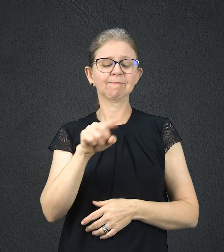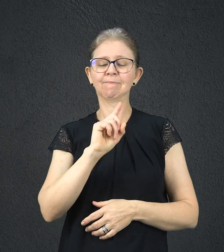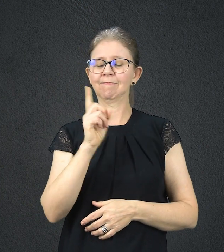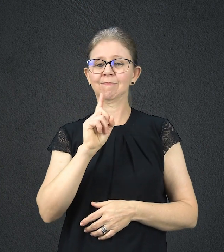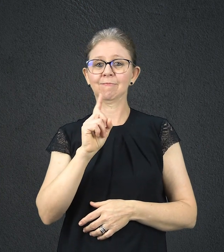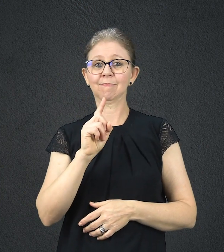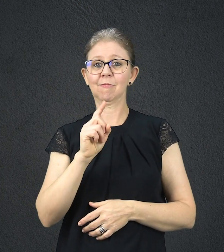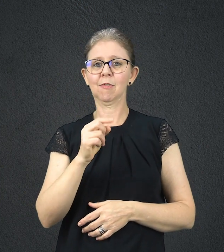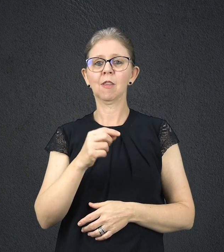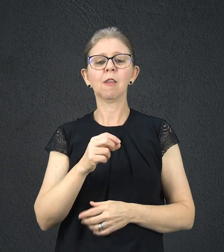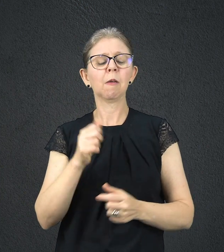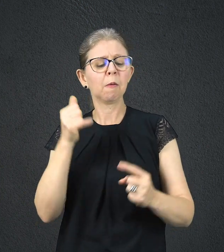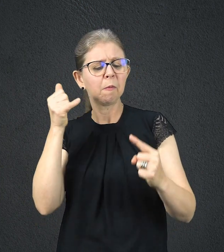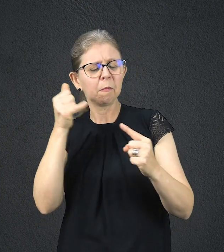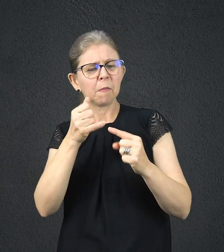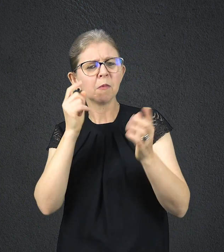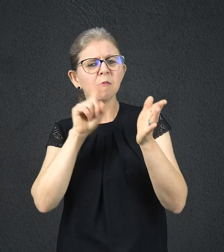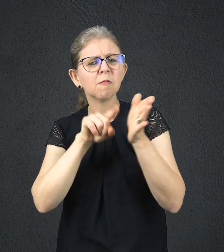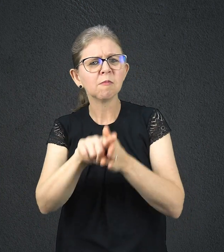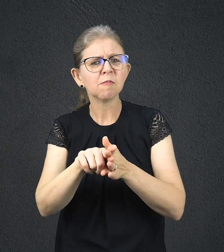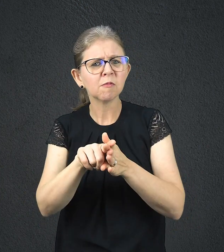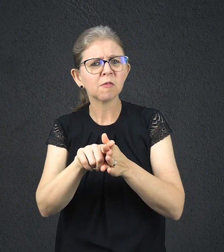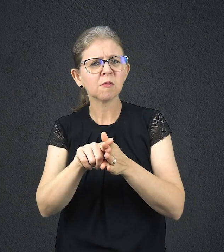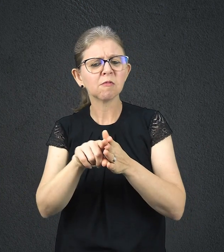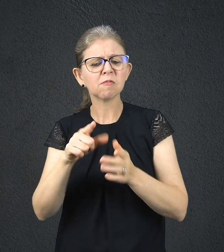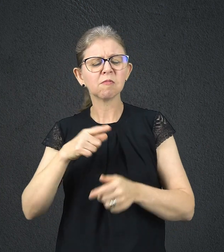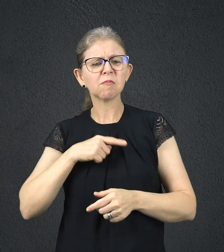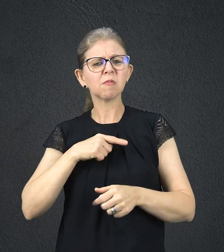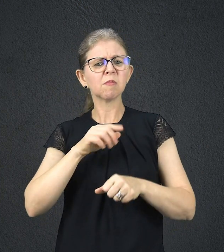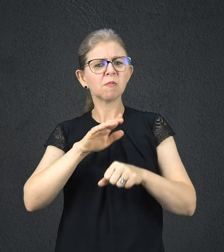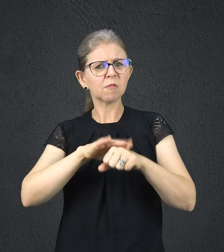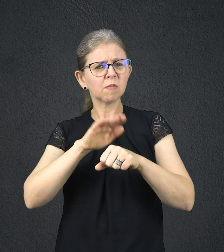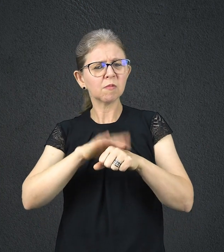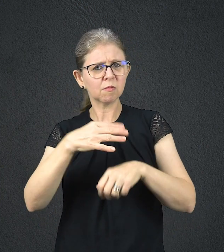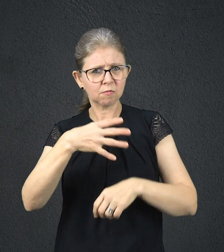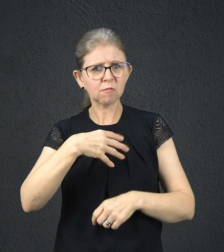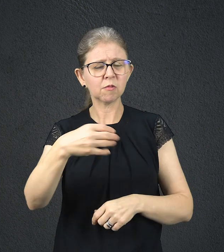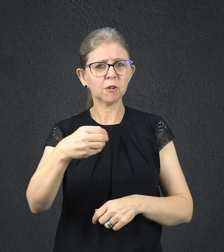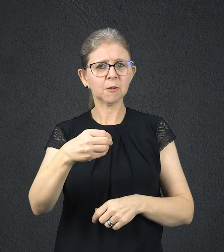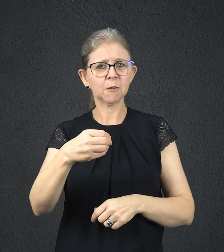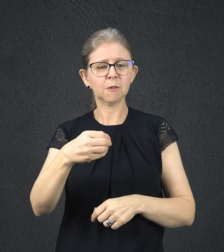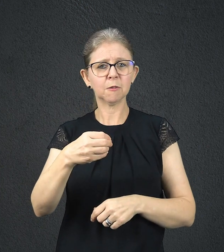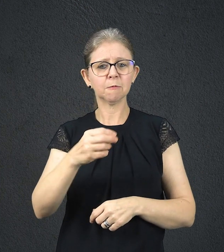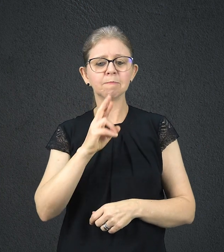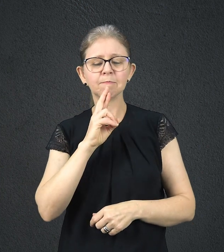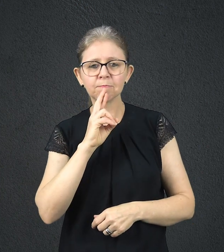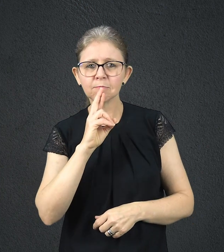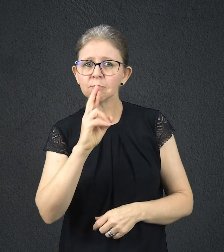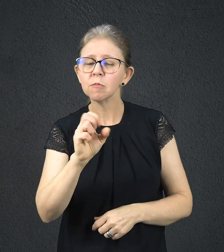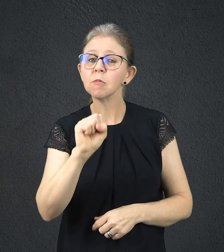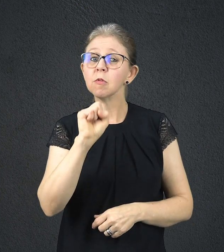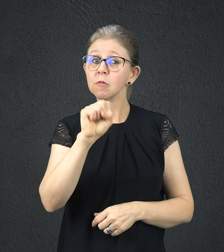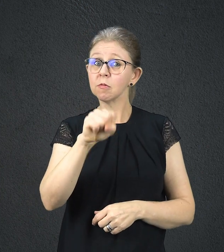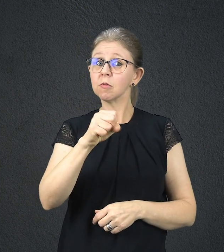estavam de fato presentes. Jessé então mencionou Davi, o caçula, que cuidava das ovelhas no campo.